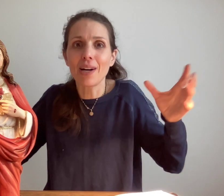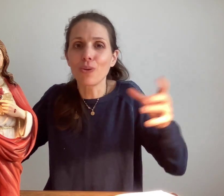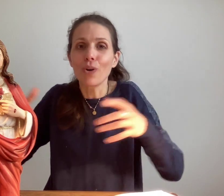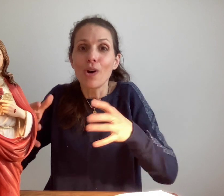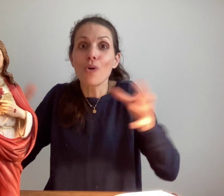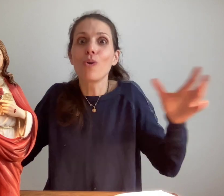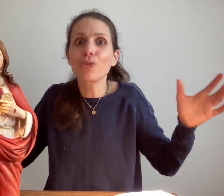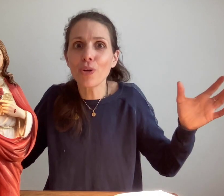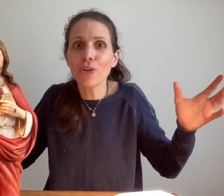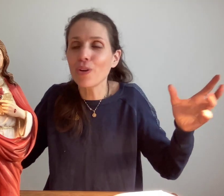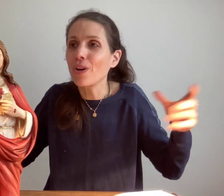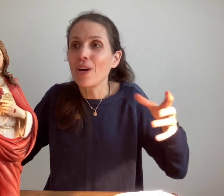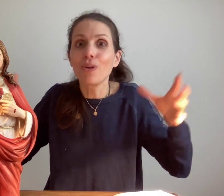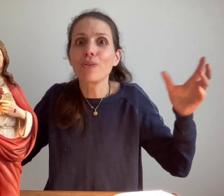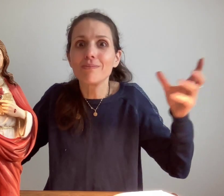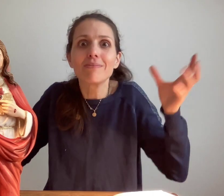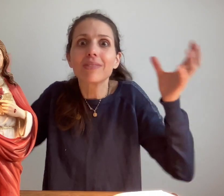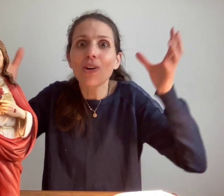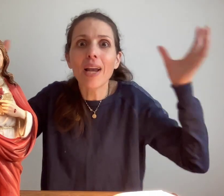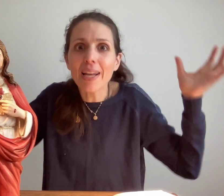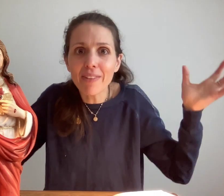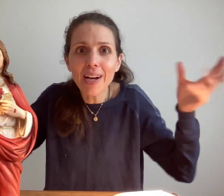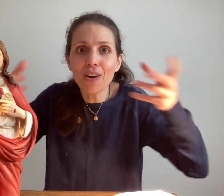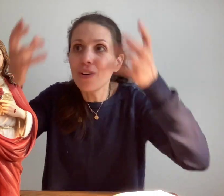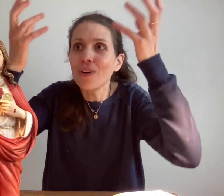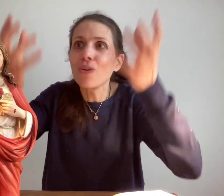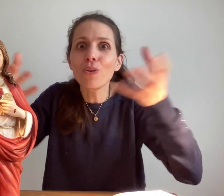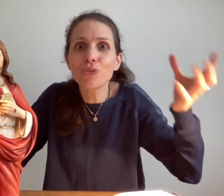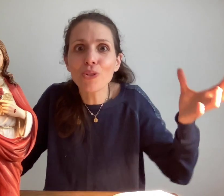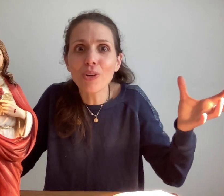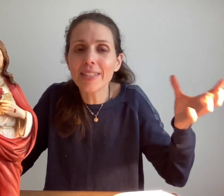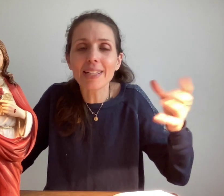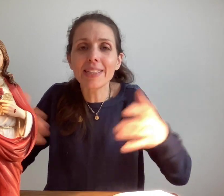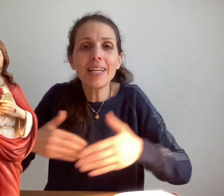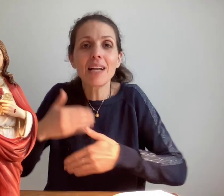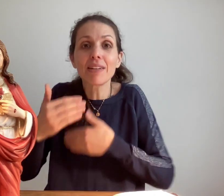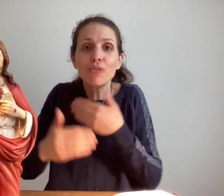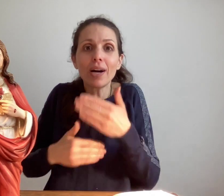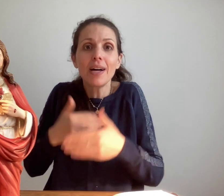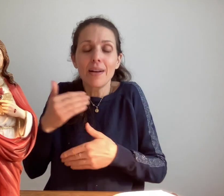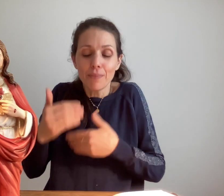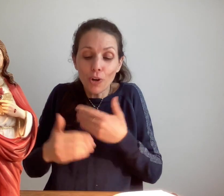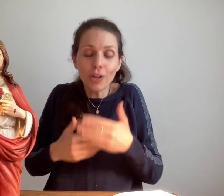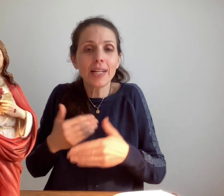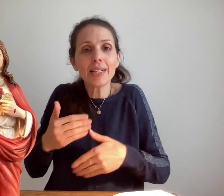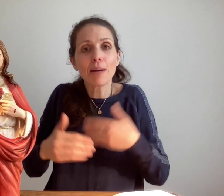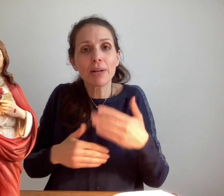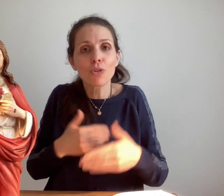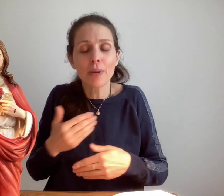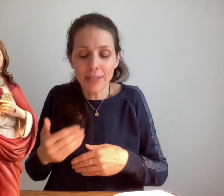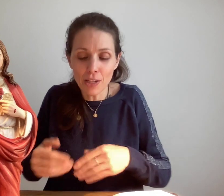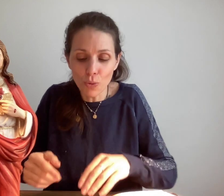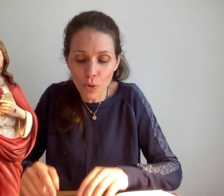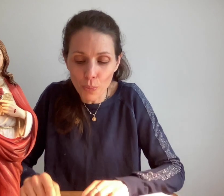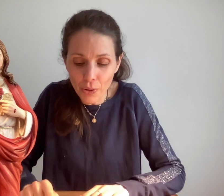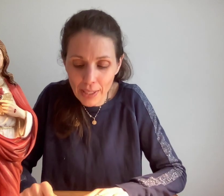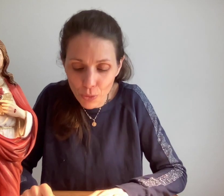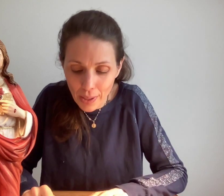au seuil quand elle arrivera au seuil de l'éternité elle va devoir renaître après ce passage au purgatoire